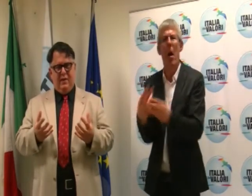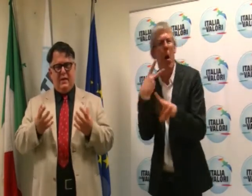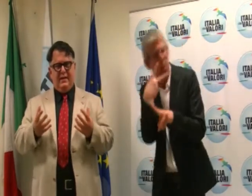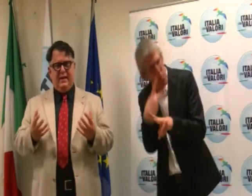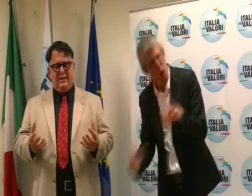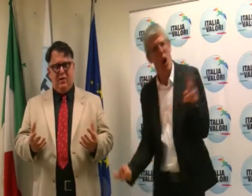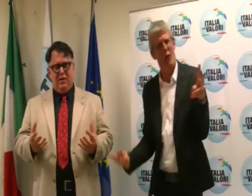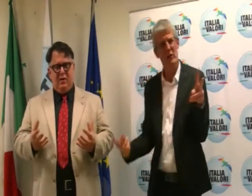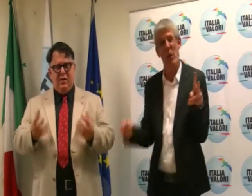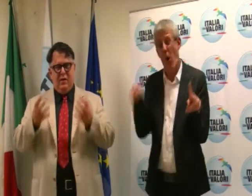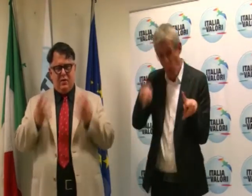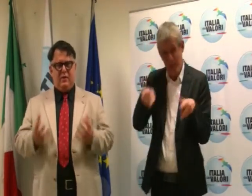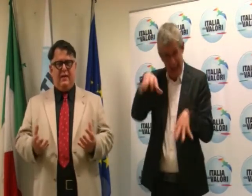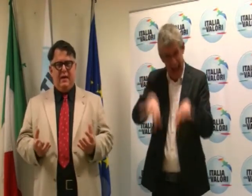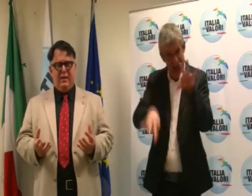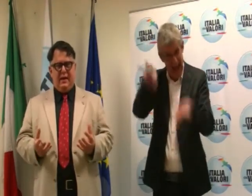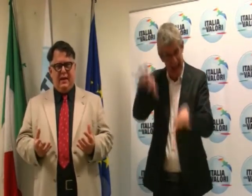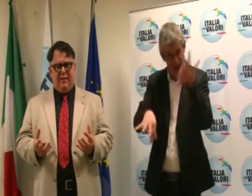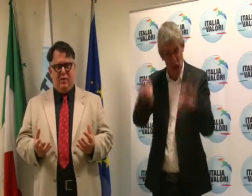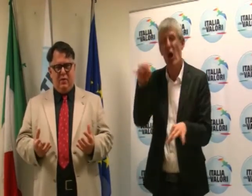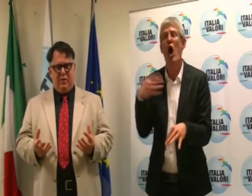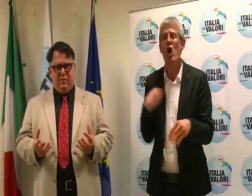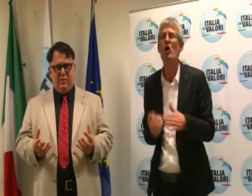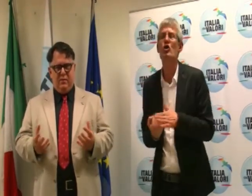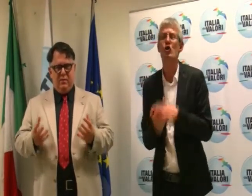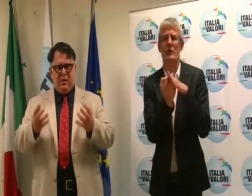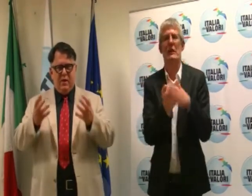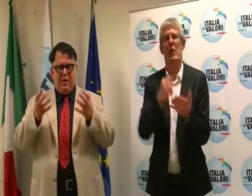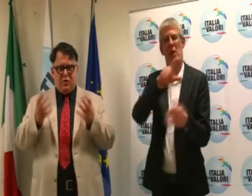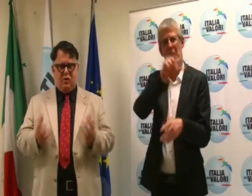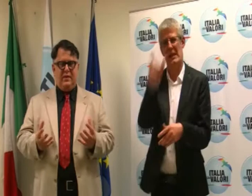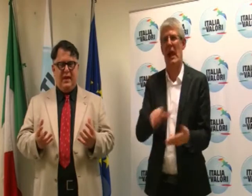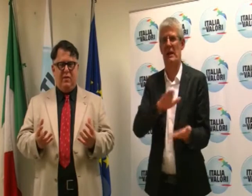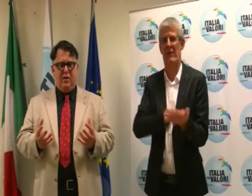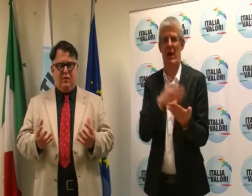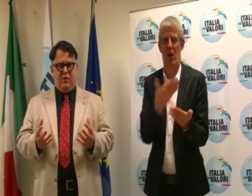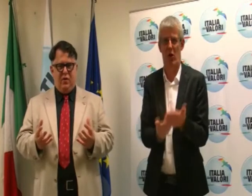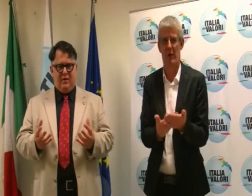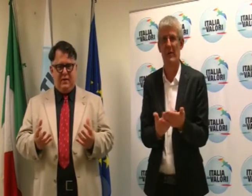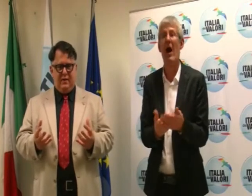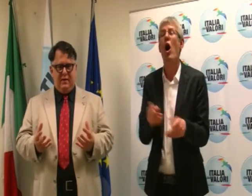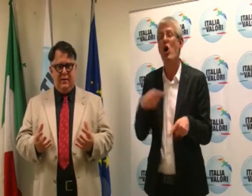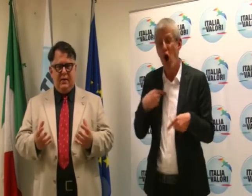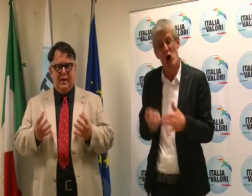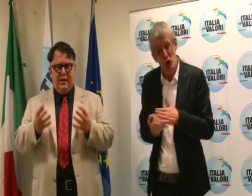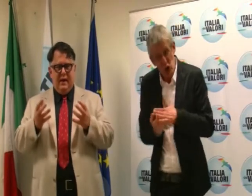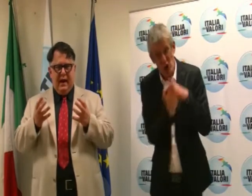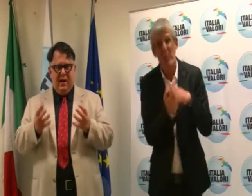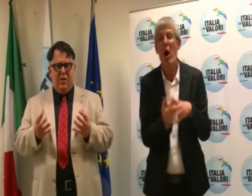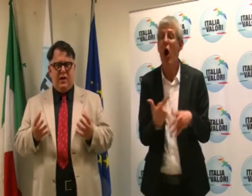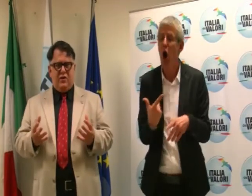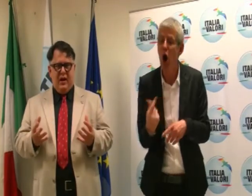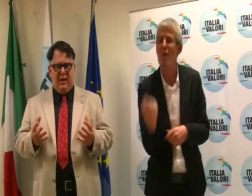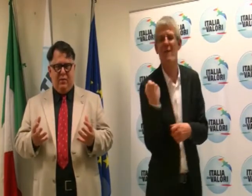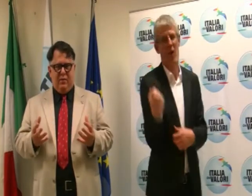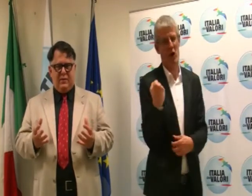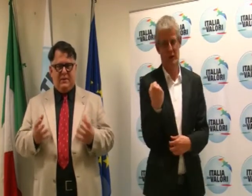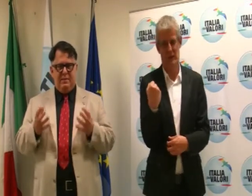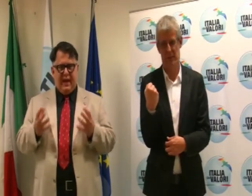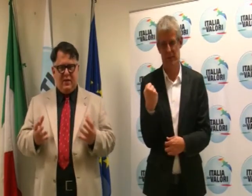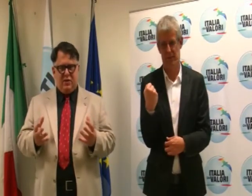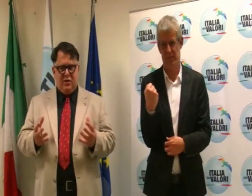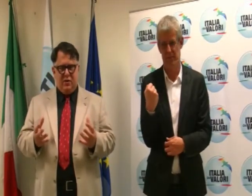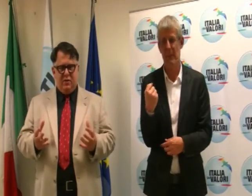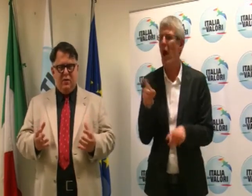Realmente in questa lezione sosteniamo Italia dei valori. Sosteniamo l'inforza. E non lasciamo